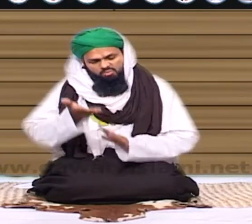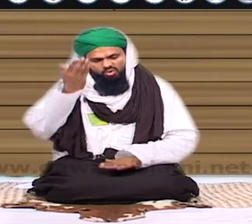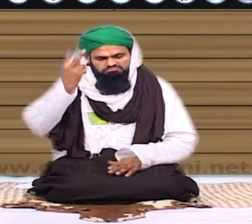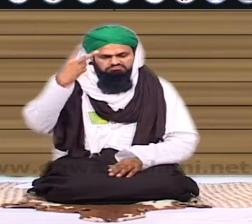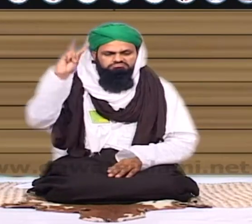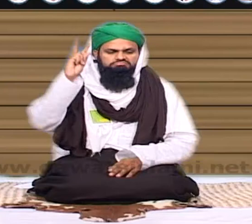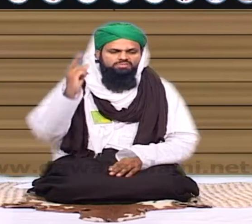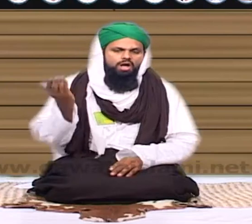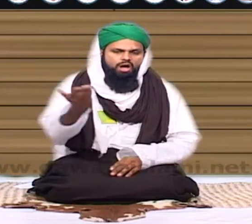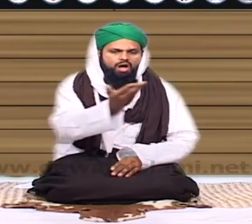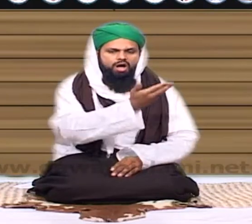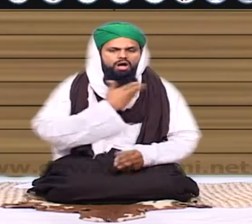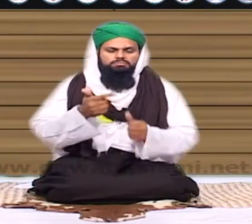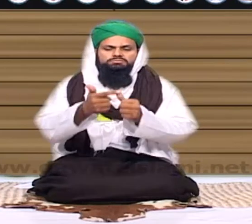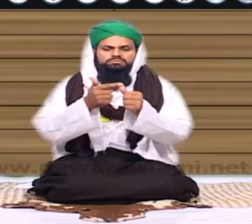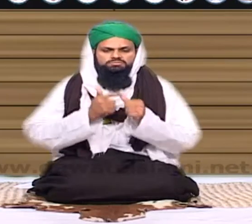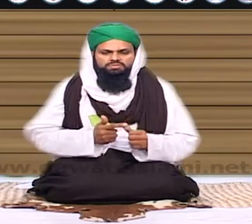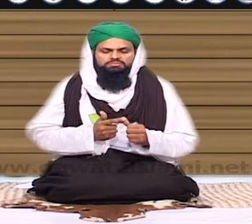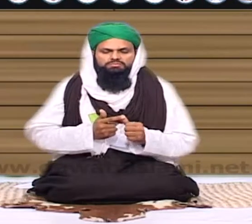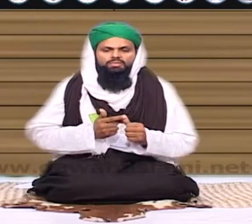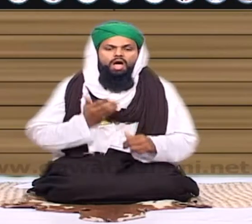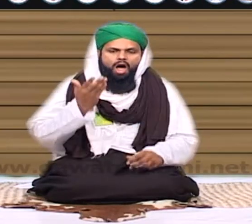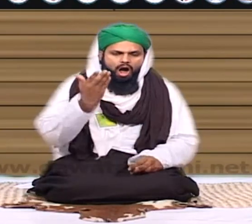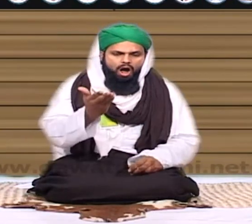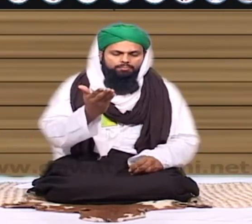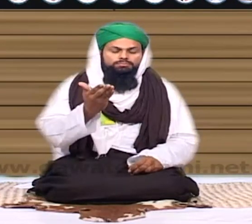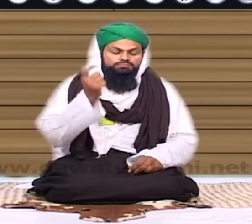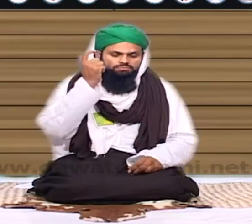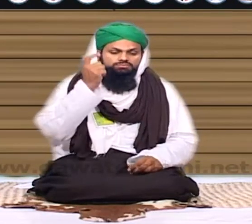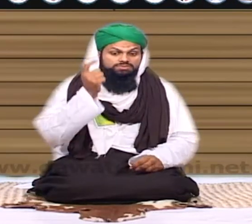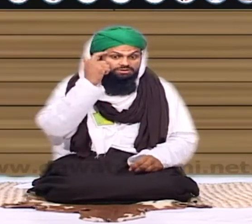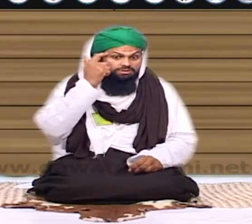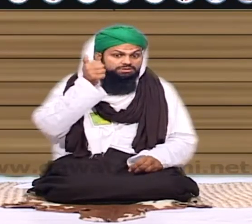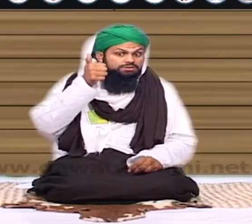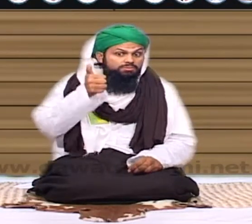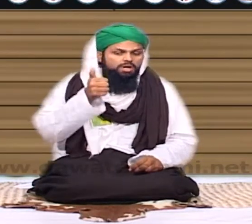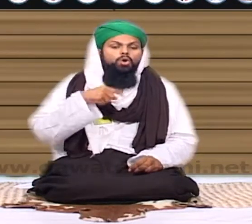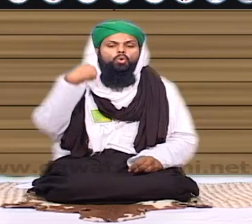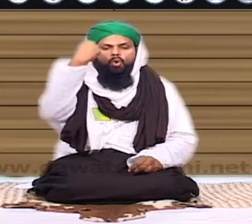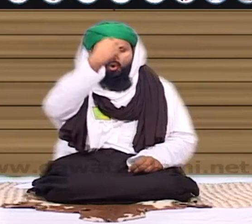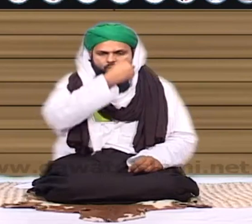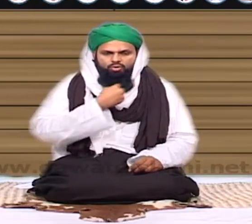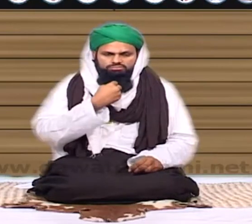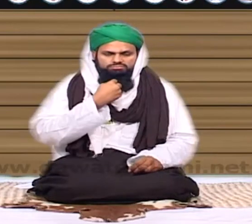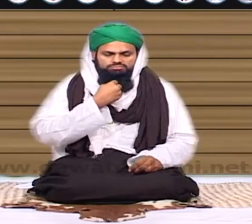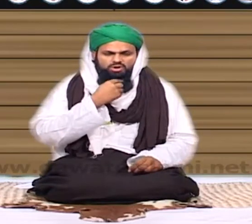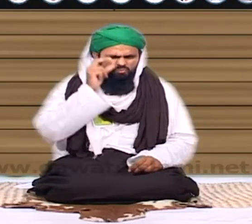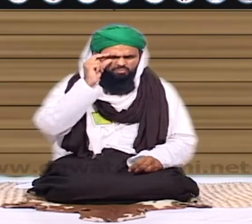کیا کہتے ہیں تو اب بتائیے کہ ہم میں سے کون اقل مند ہے کیا وہ شخص احمق نہیں